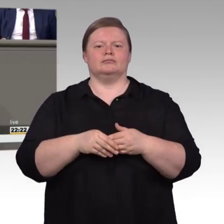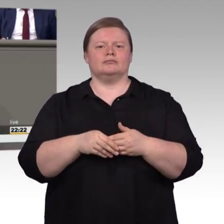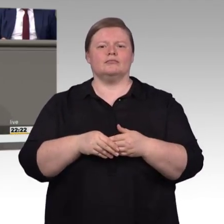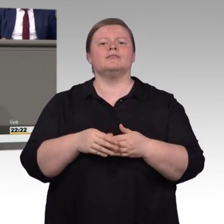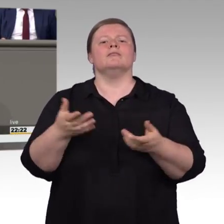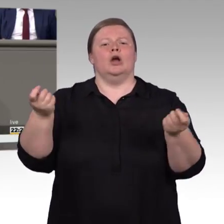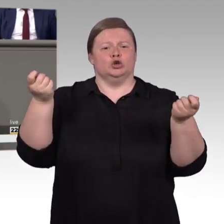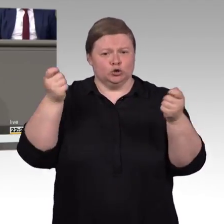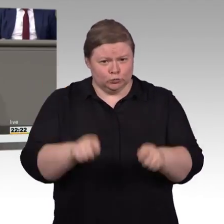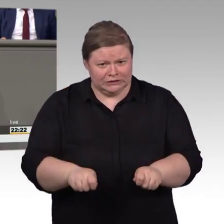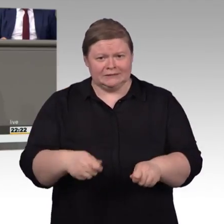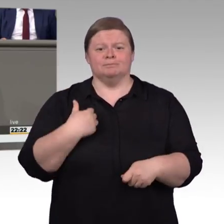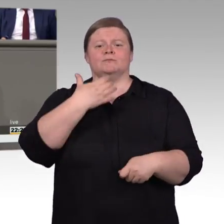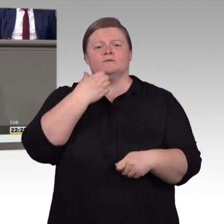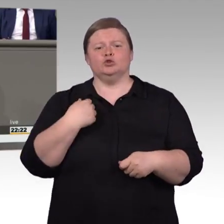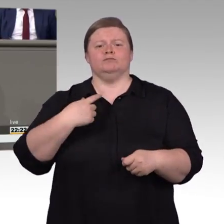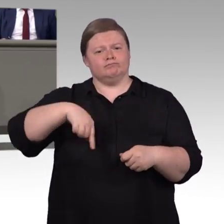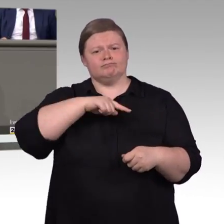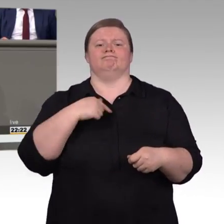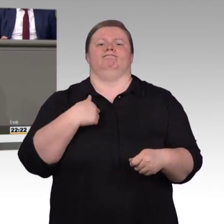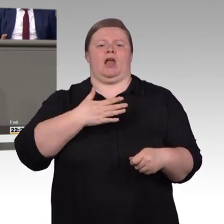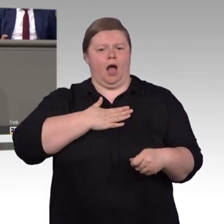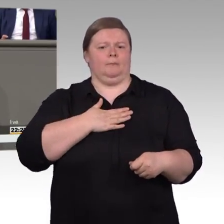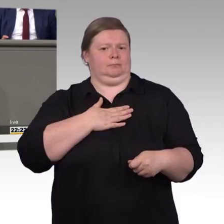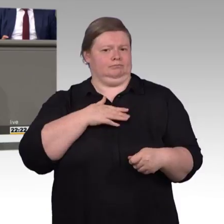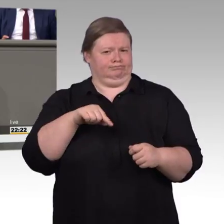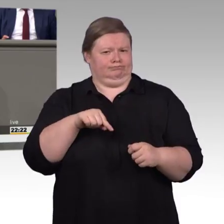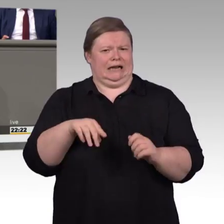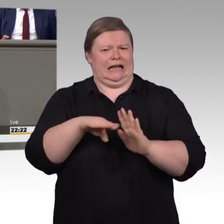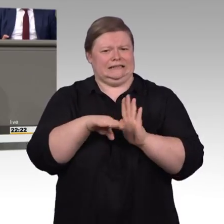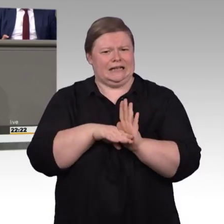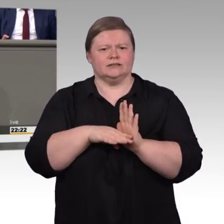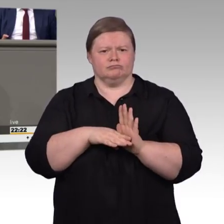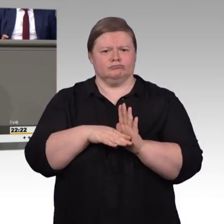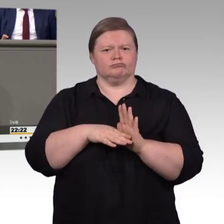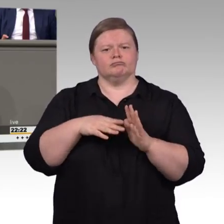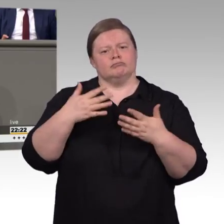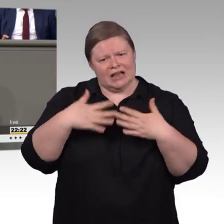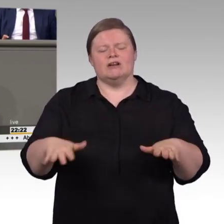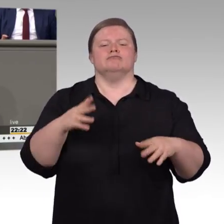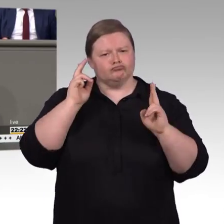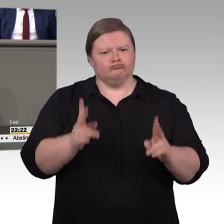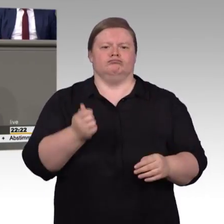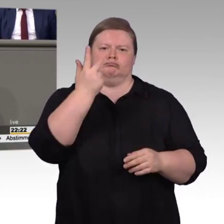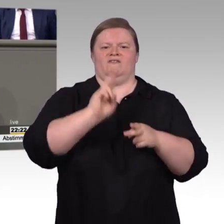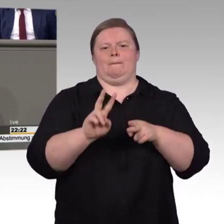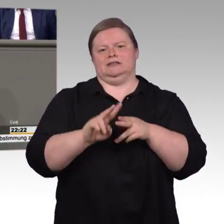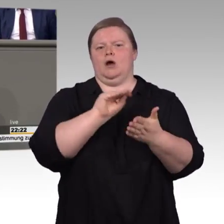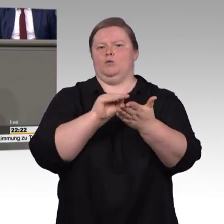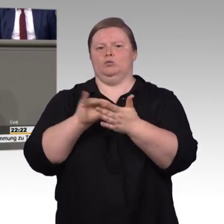Wir haben mit diesem Gesetz sicherlich Verbesserungen vorgenommen. Ich will damit nicht sagen, dass wir damit am Ende von Verbesserungen angekommen